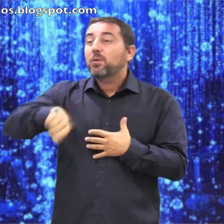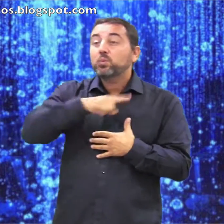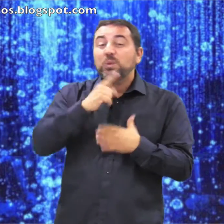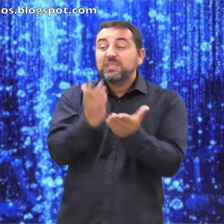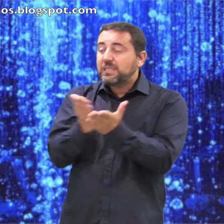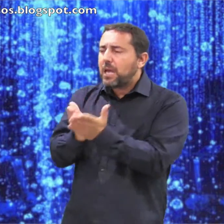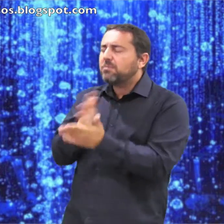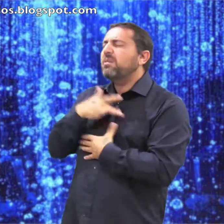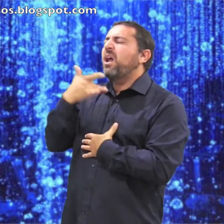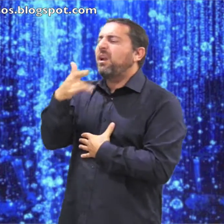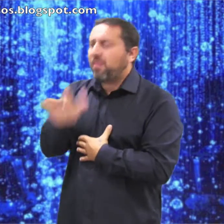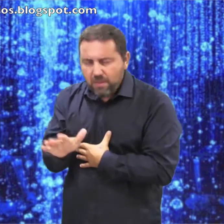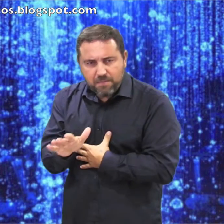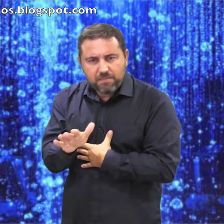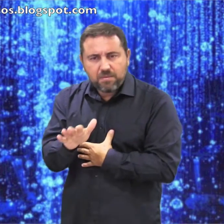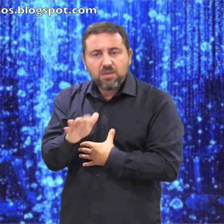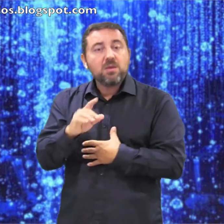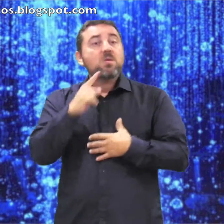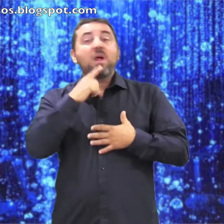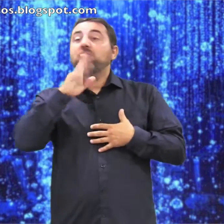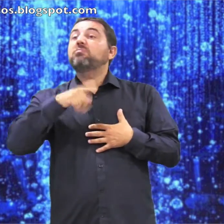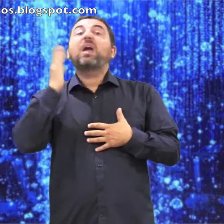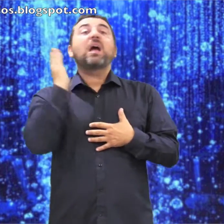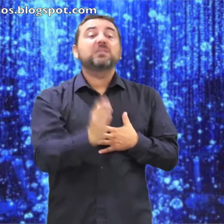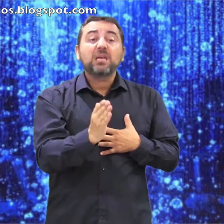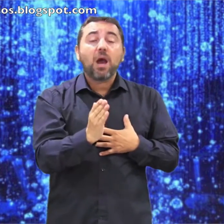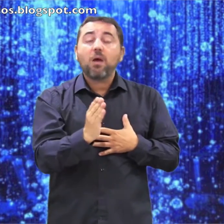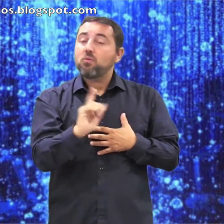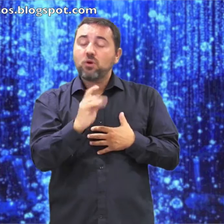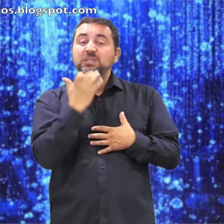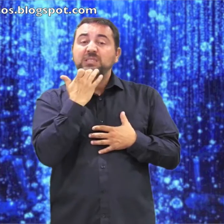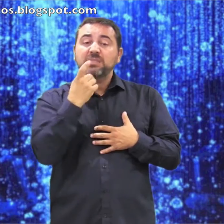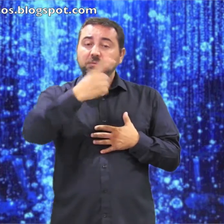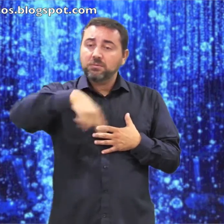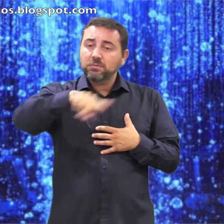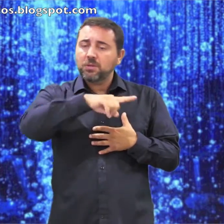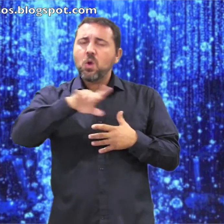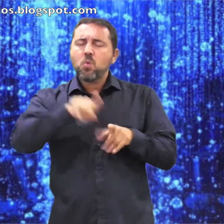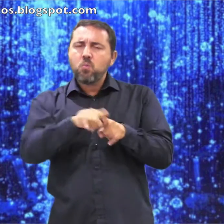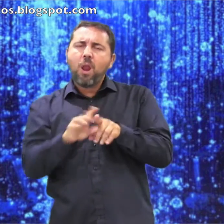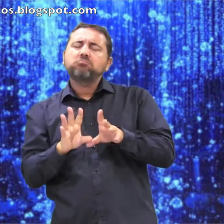redime a sus siervos No será castigado quien se acoge a él